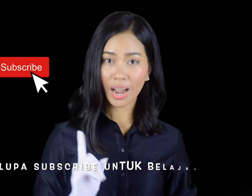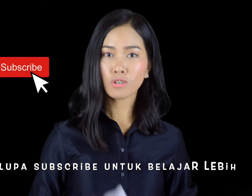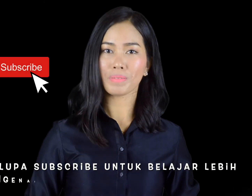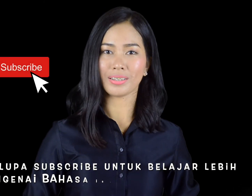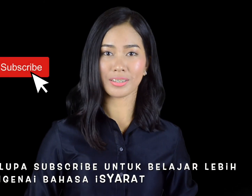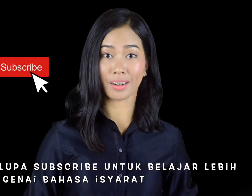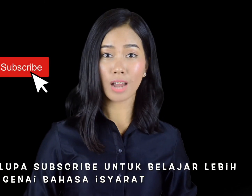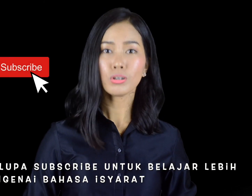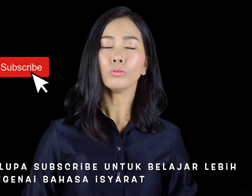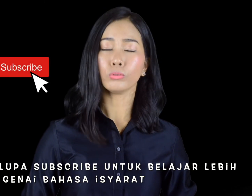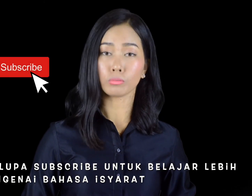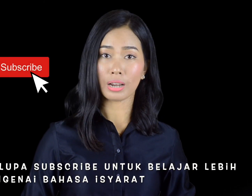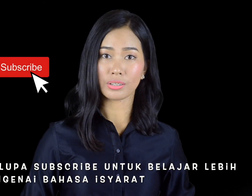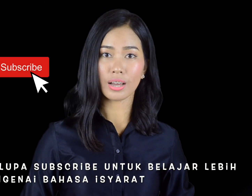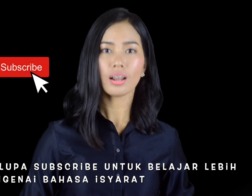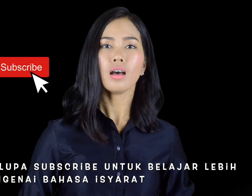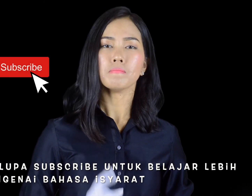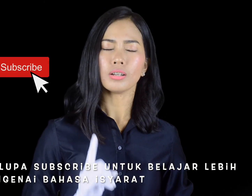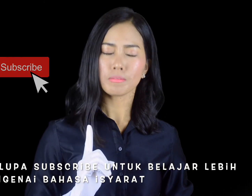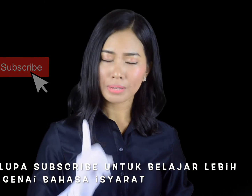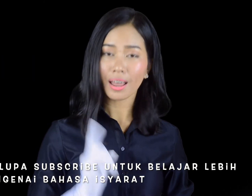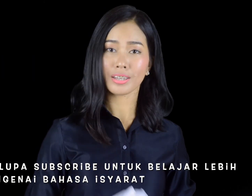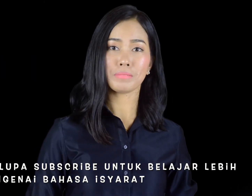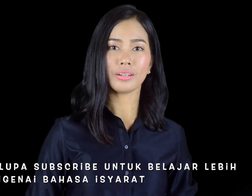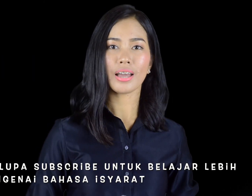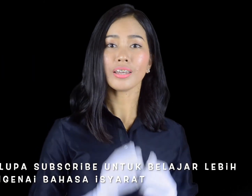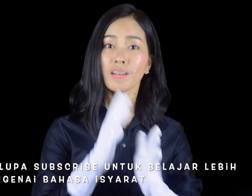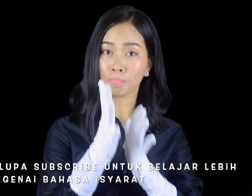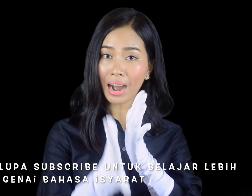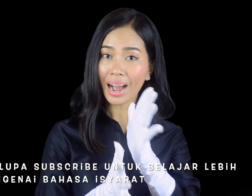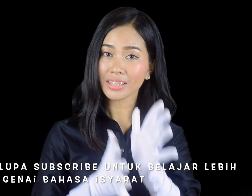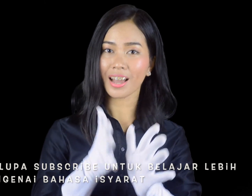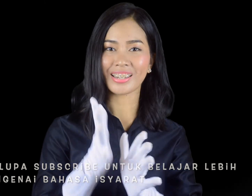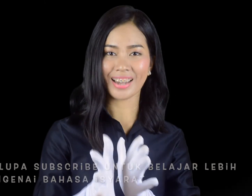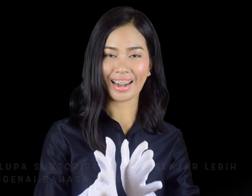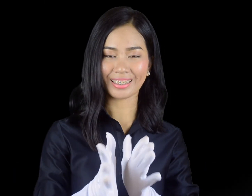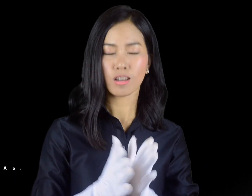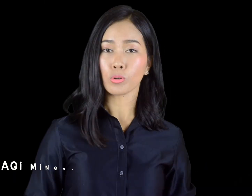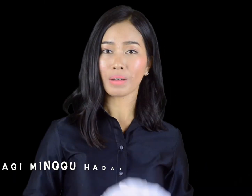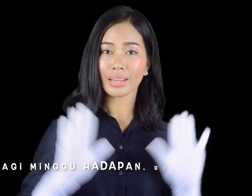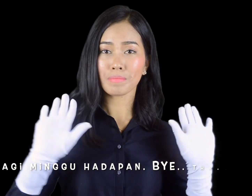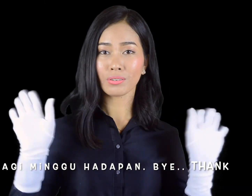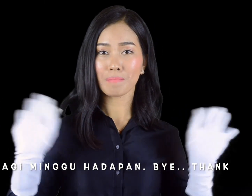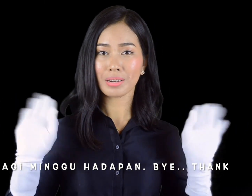lupa subscribe, untuk belajar, lebih lagi mengenai, bahasa isyarat. Jumpa lagi minggu depan. Bye.